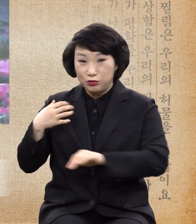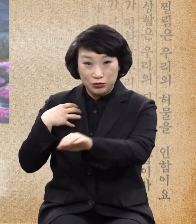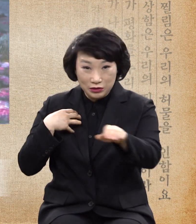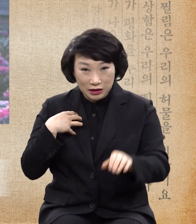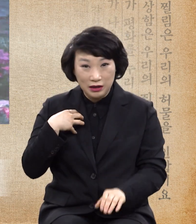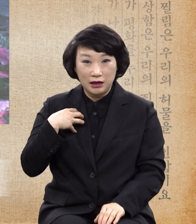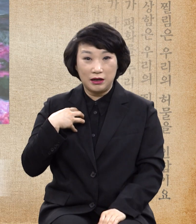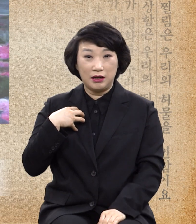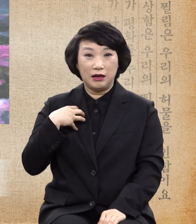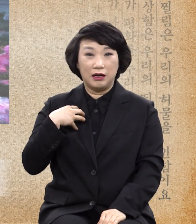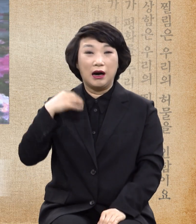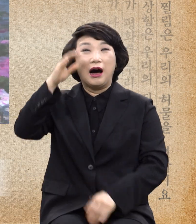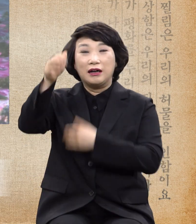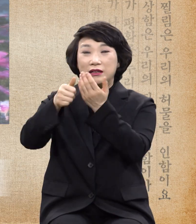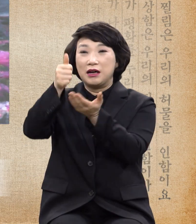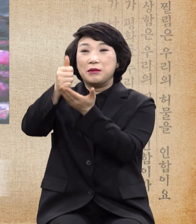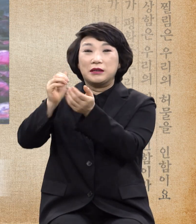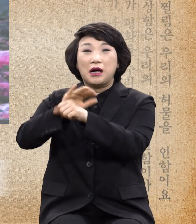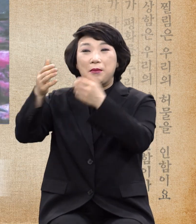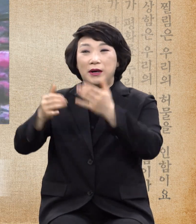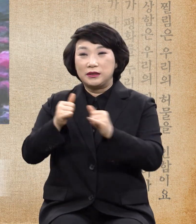하나님의 사랑받은 사람이라